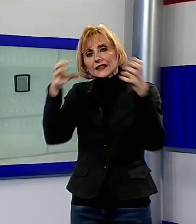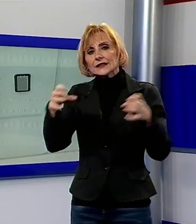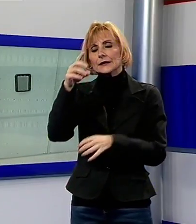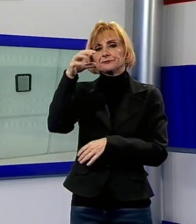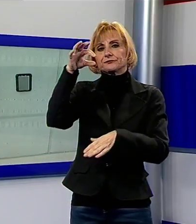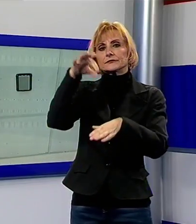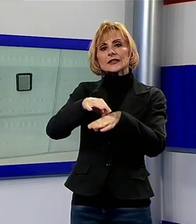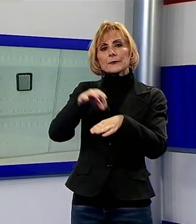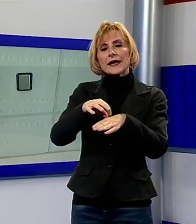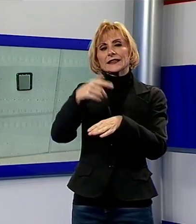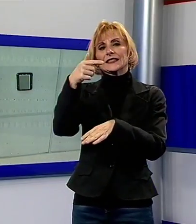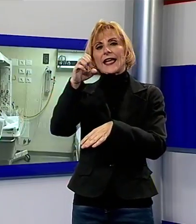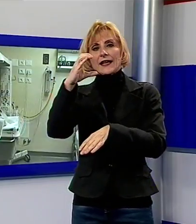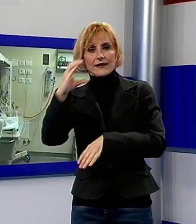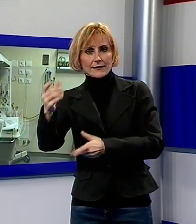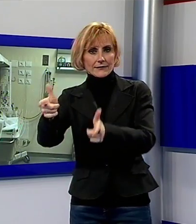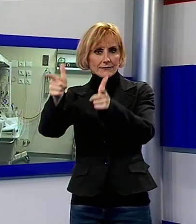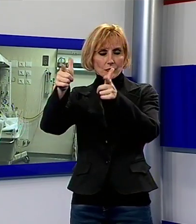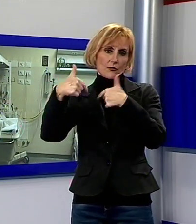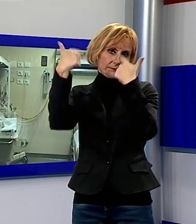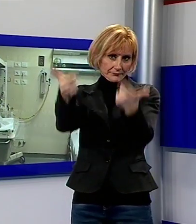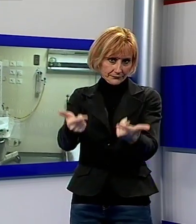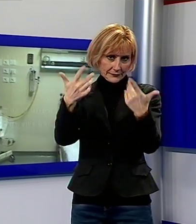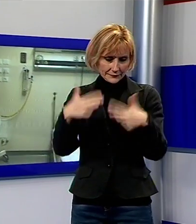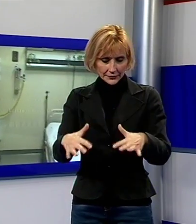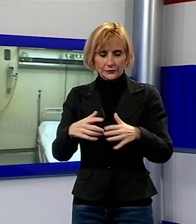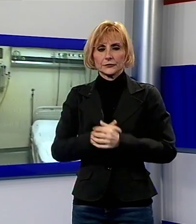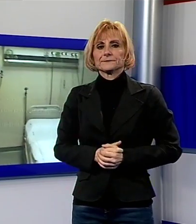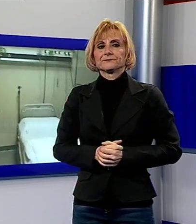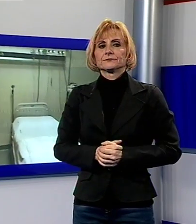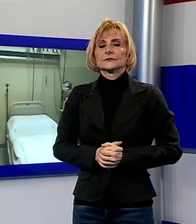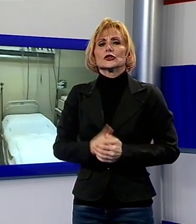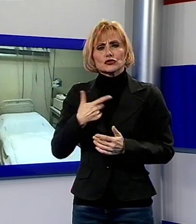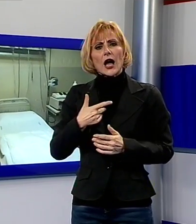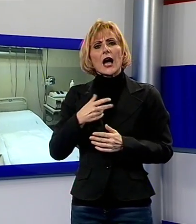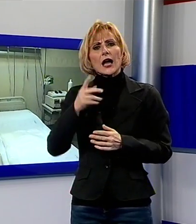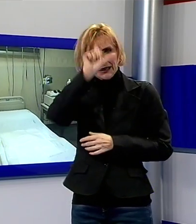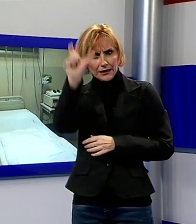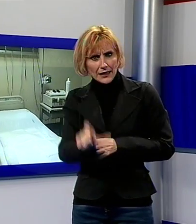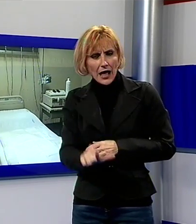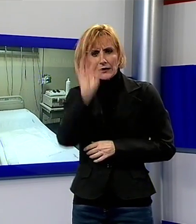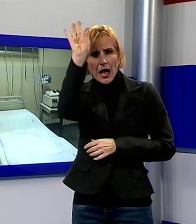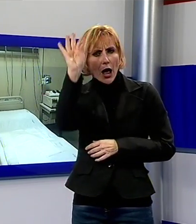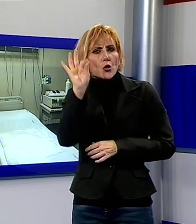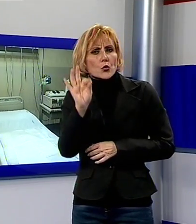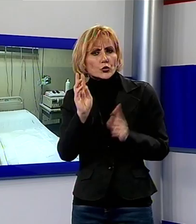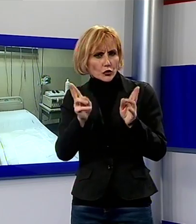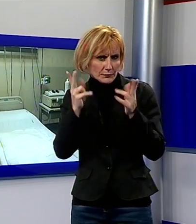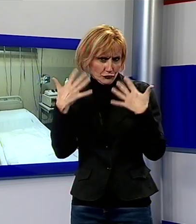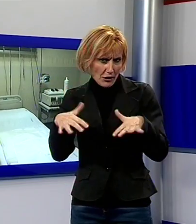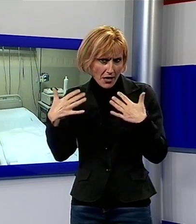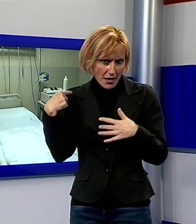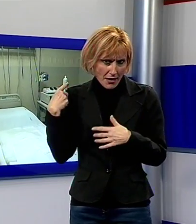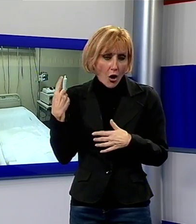dotazione già in uso in vari ospedali italiani e che mira a far sentire le neomamme più a loro agio nell'ambiente ospedaliero.